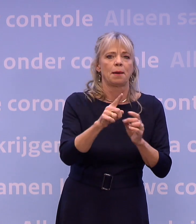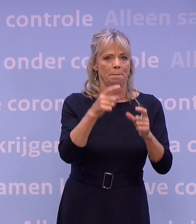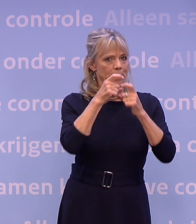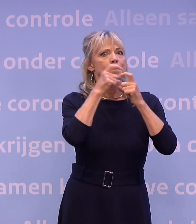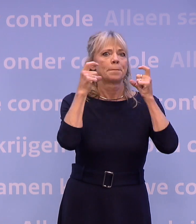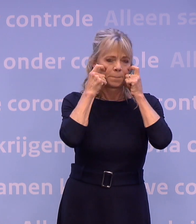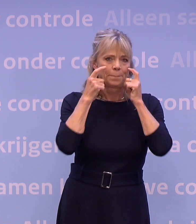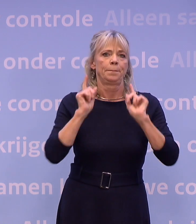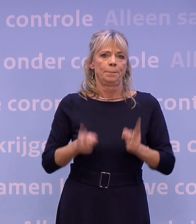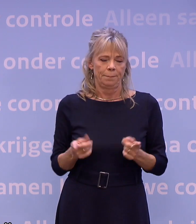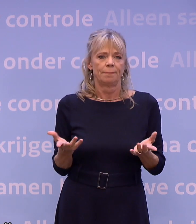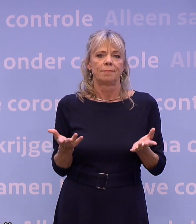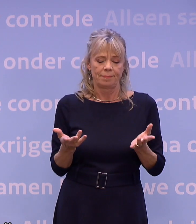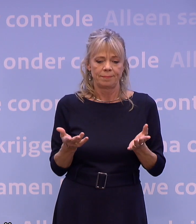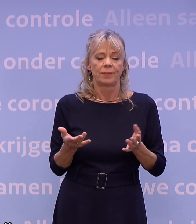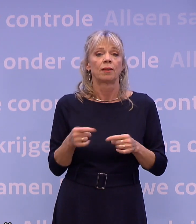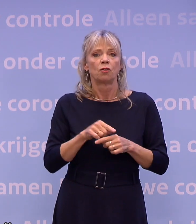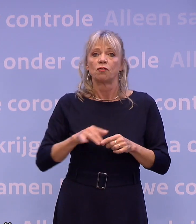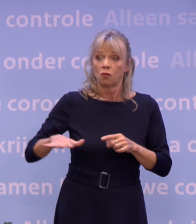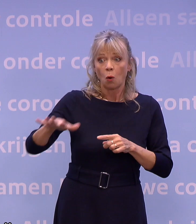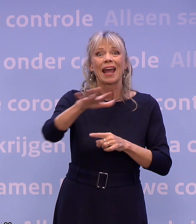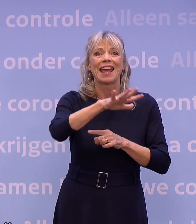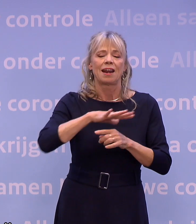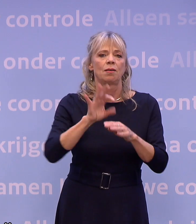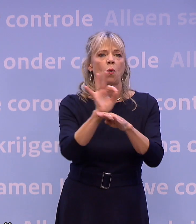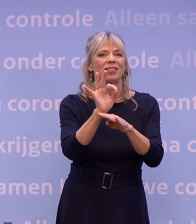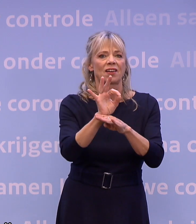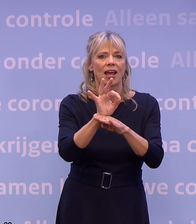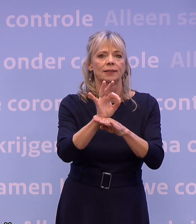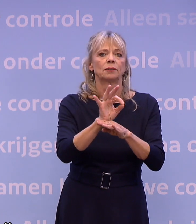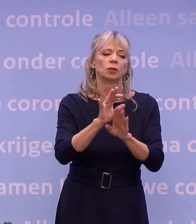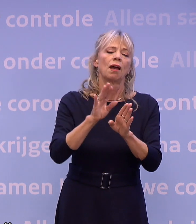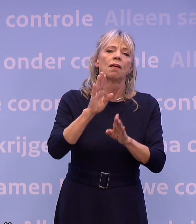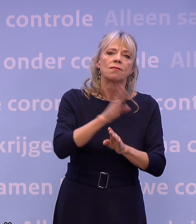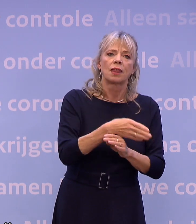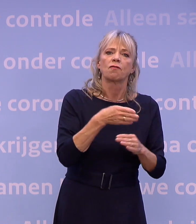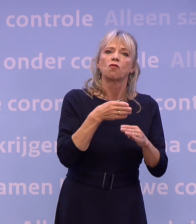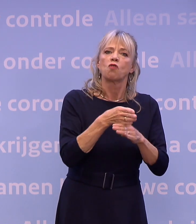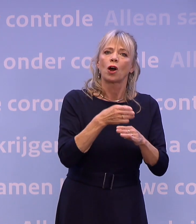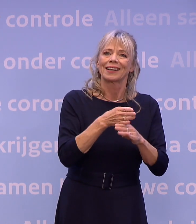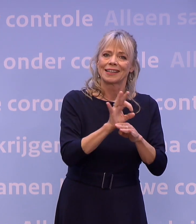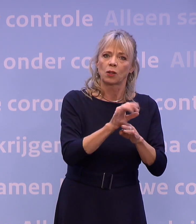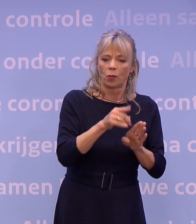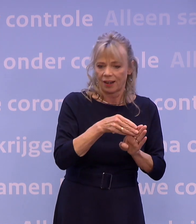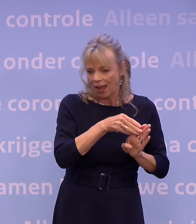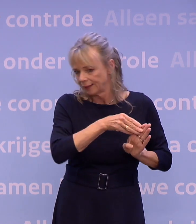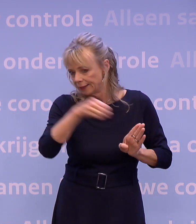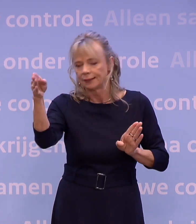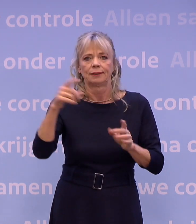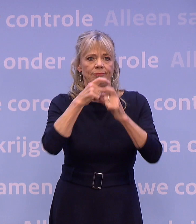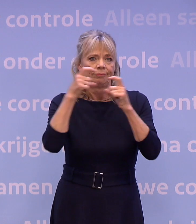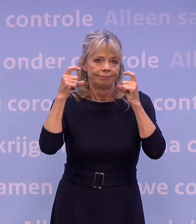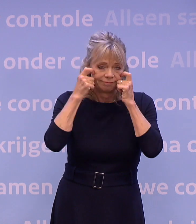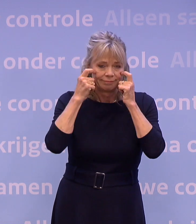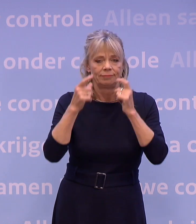mondkapjesplicht uit tot het hele onderwijs vanaf het voortgezet onderwijs. Tussen de lessen of